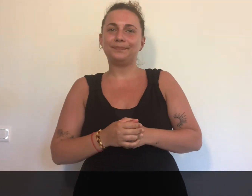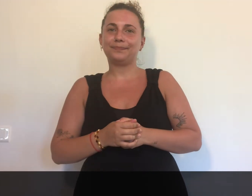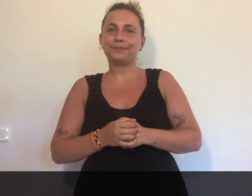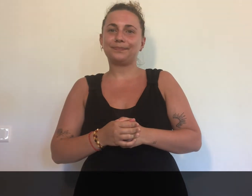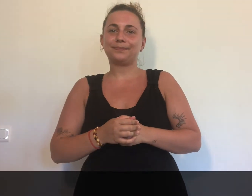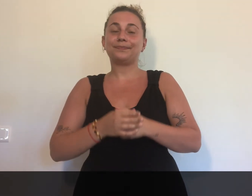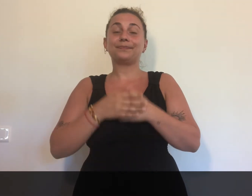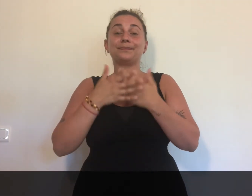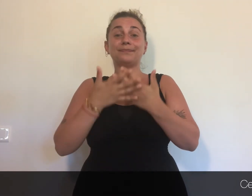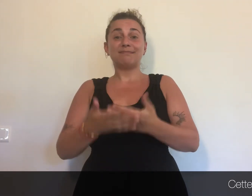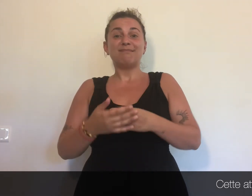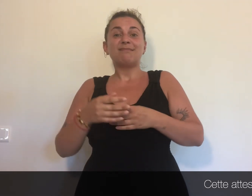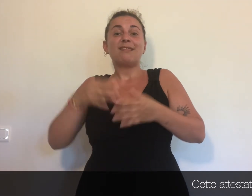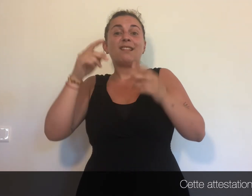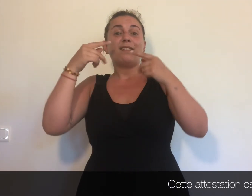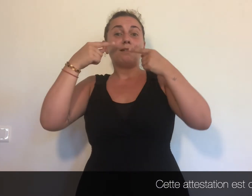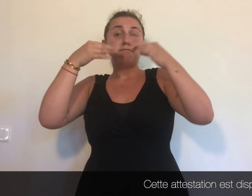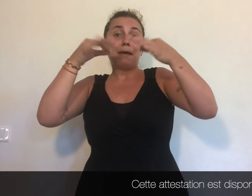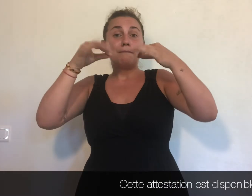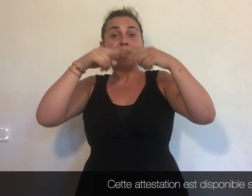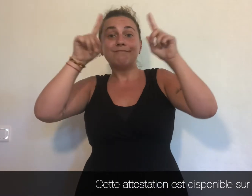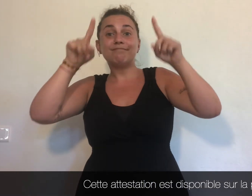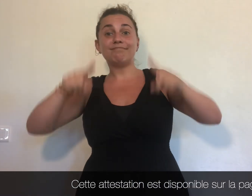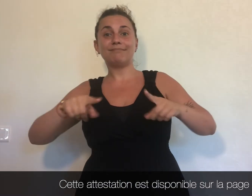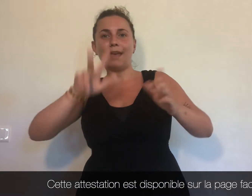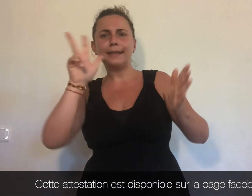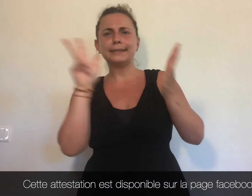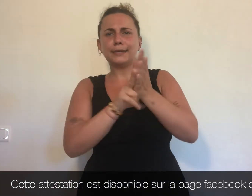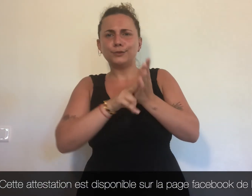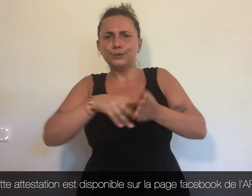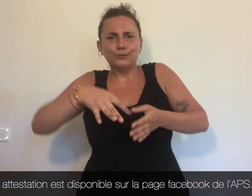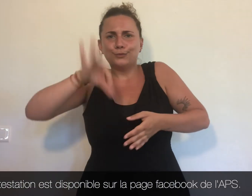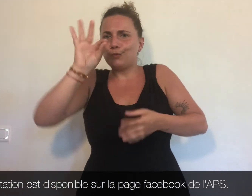Cette attestation est disponible sur la page Facebook de l'APS